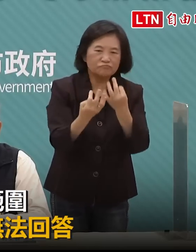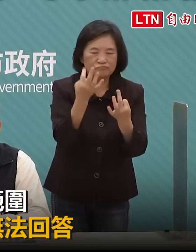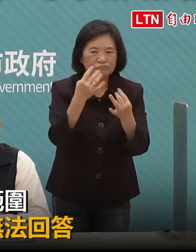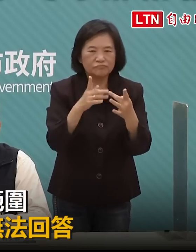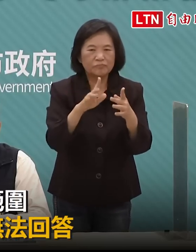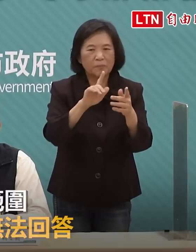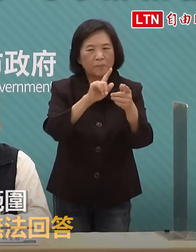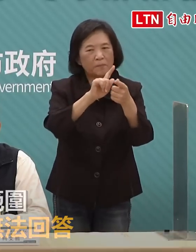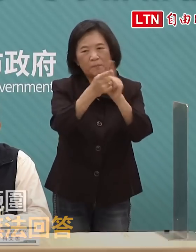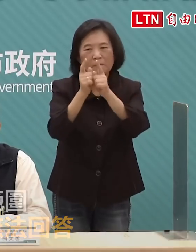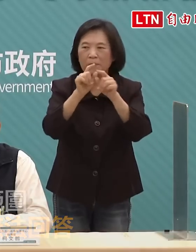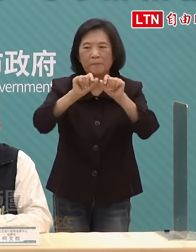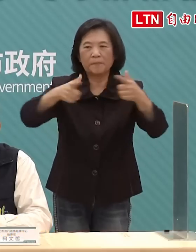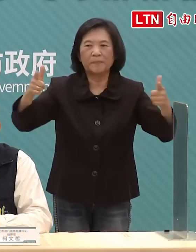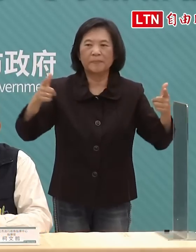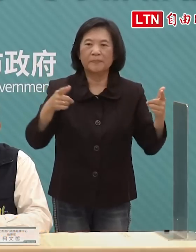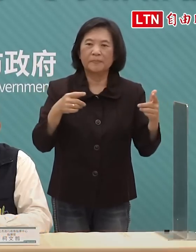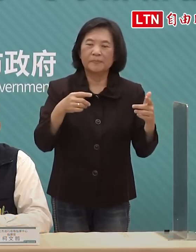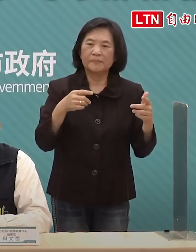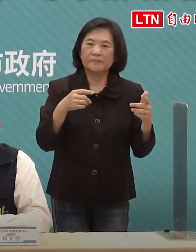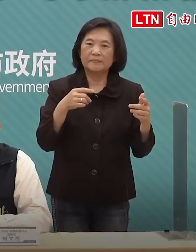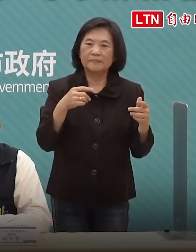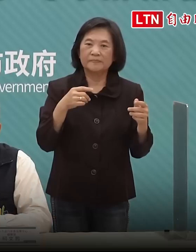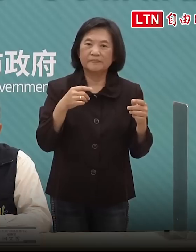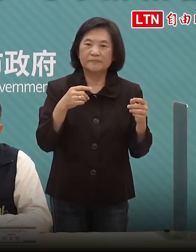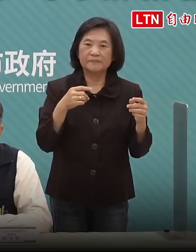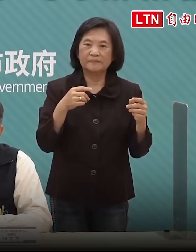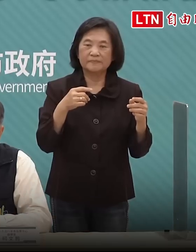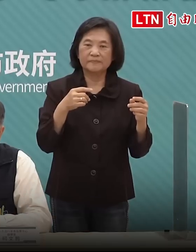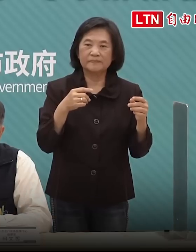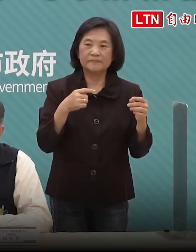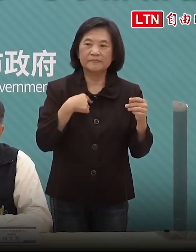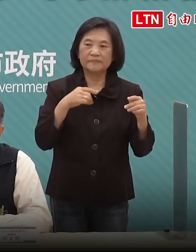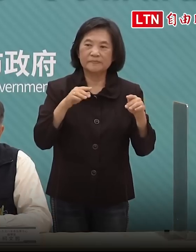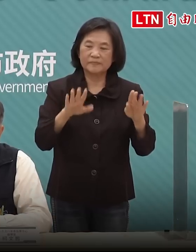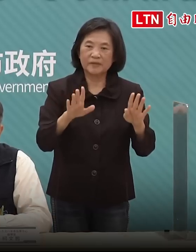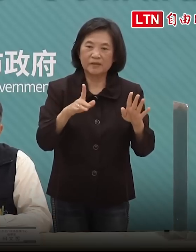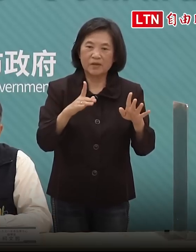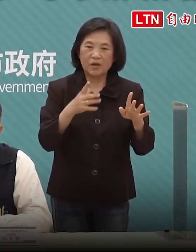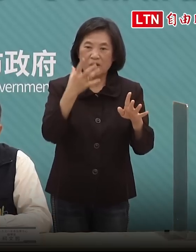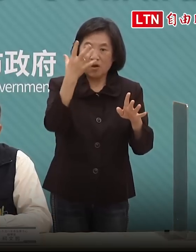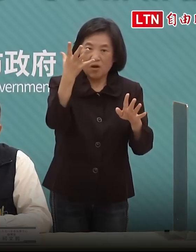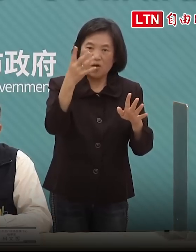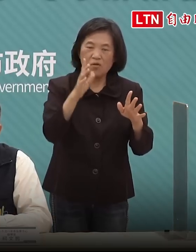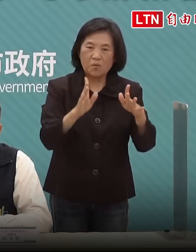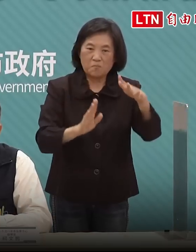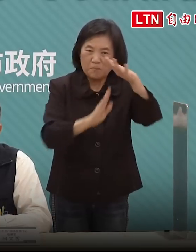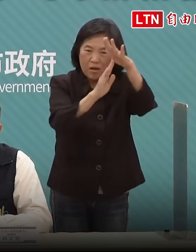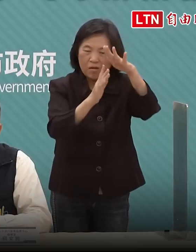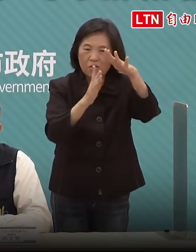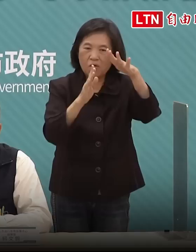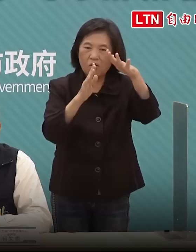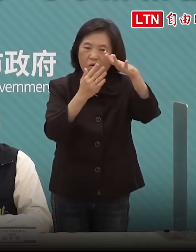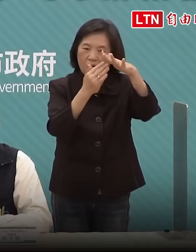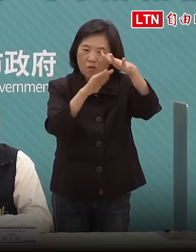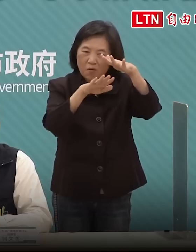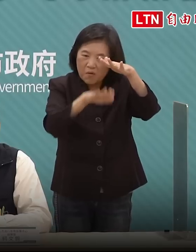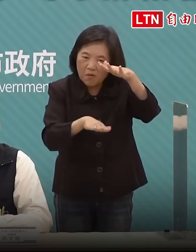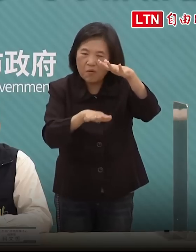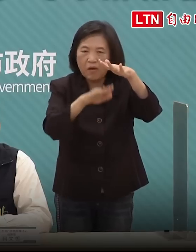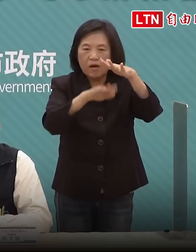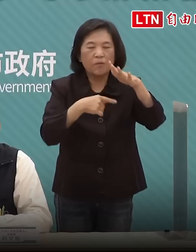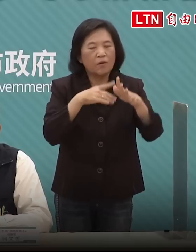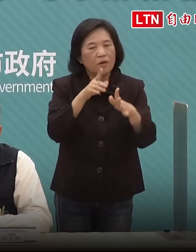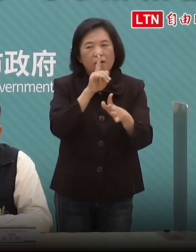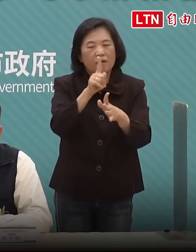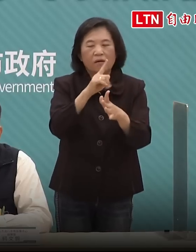所以有最高跟最低的所以還差蠻多的所以這個沒辦法